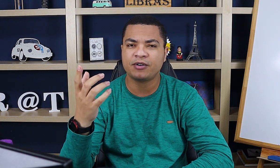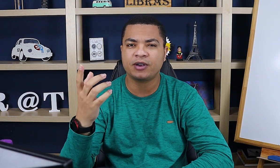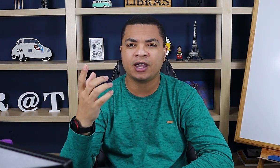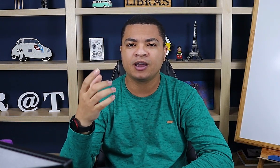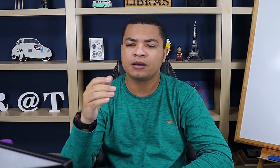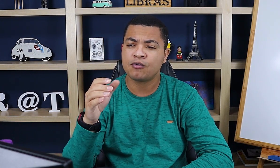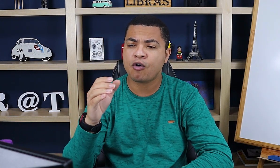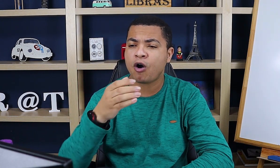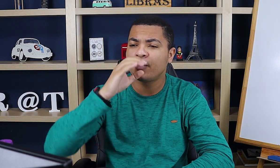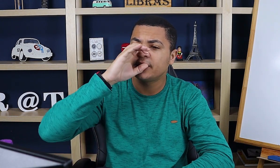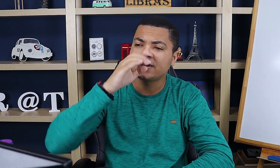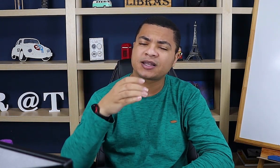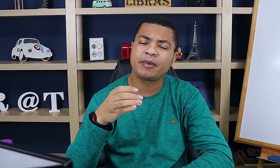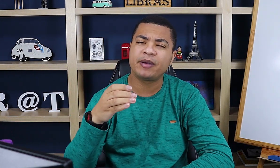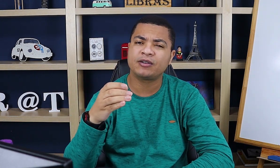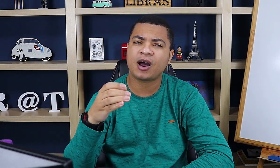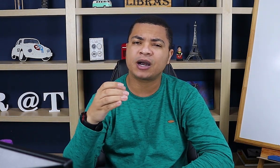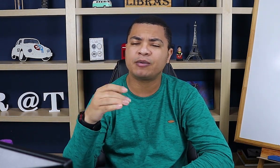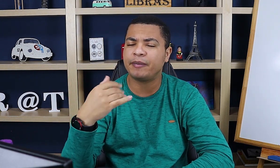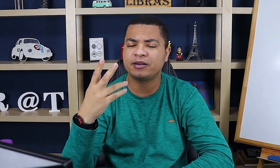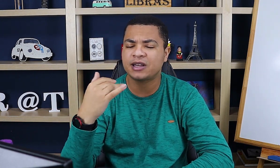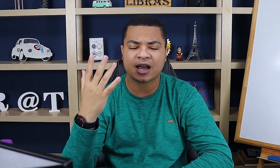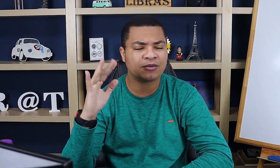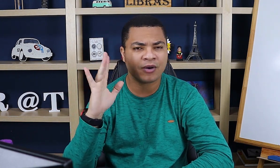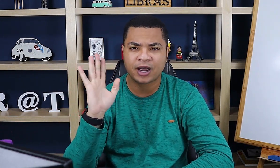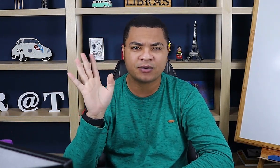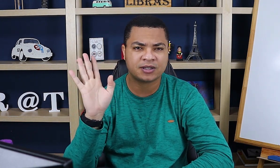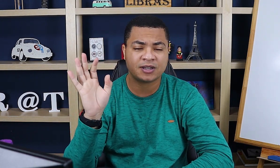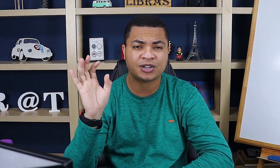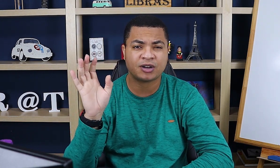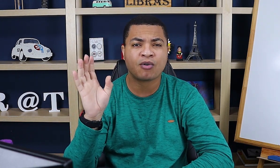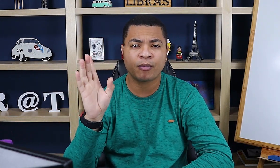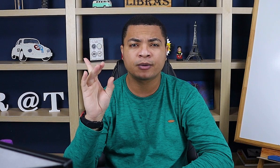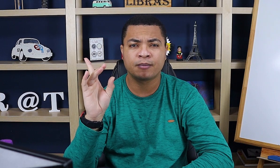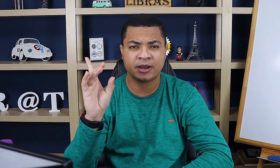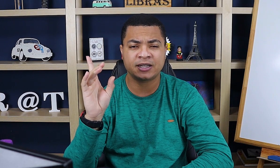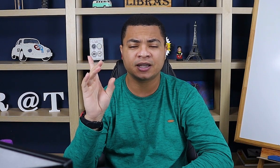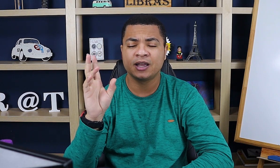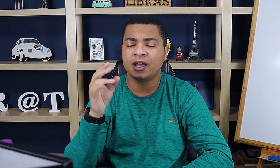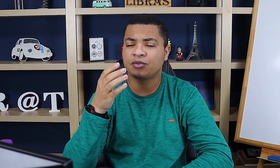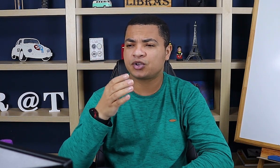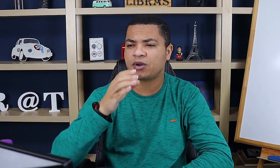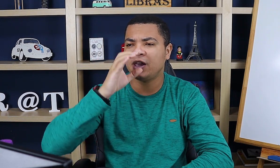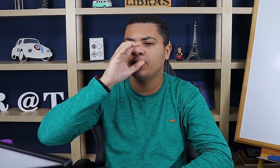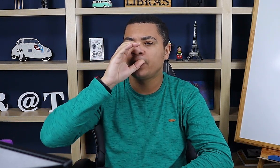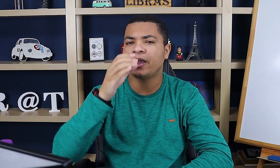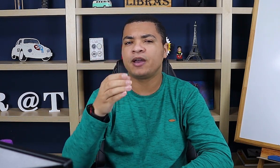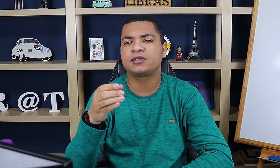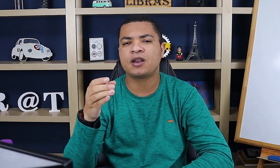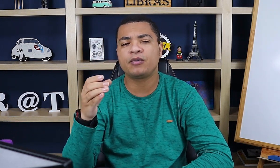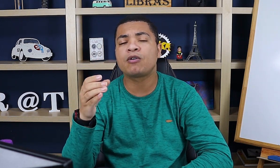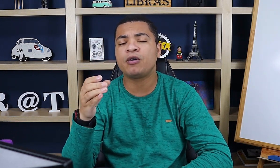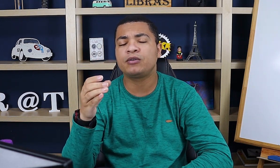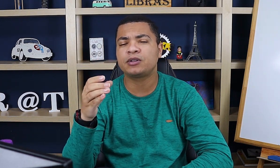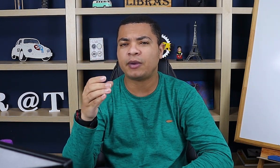vem o quê? Um copo e você tá bebendo água, bebendo, sei lá, qualquer coisa que esteja dentro do copo. Beleza? Então, isso aqui é um sinal icônico também,